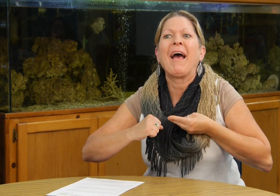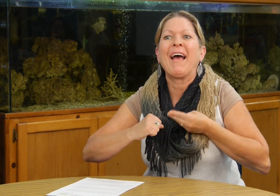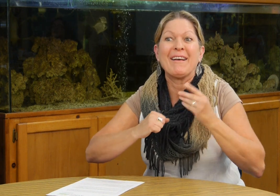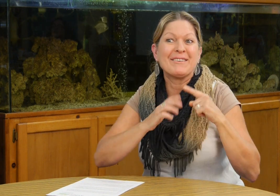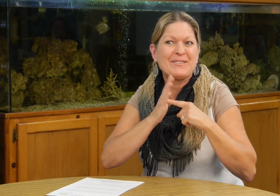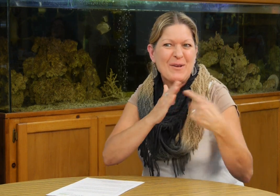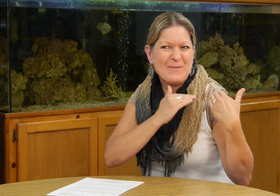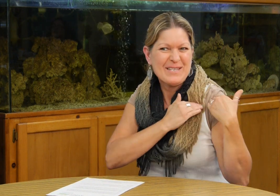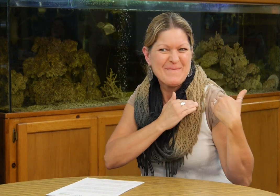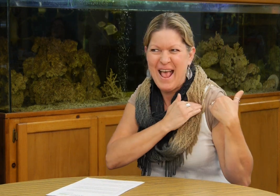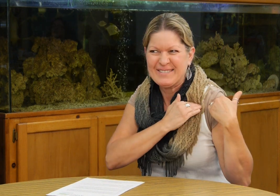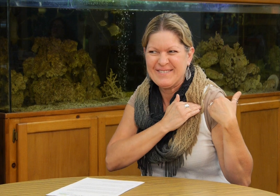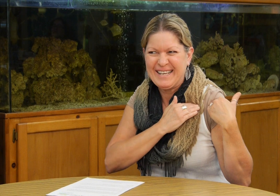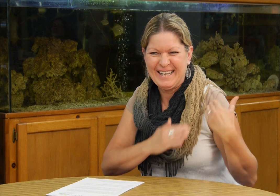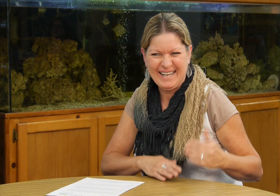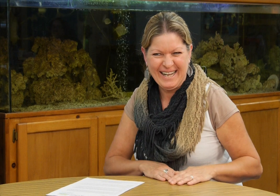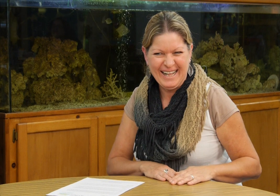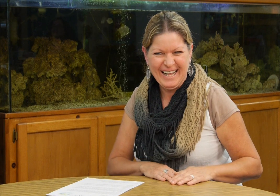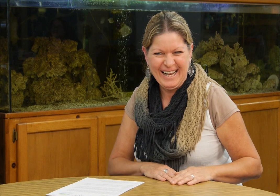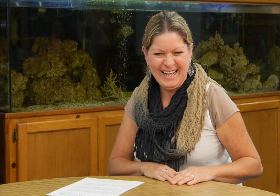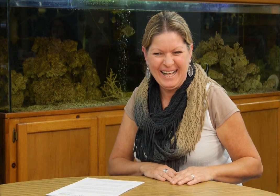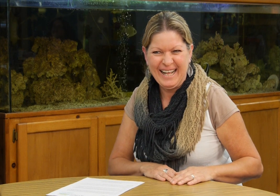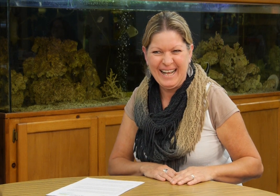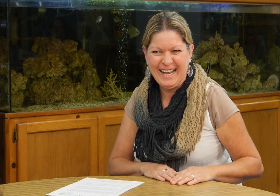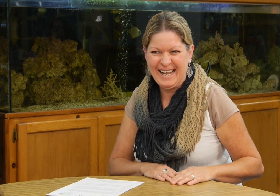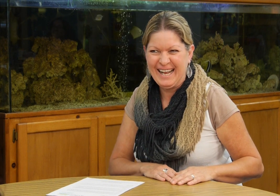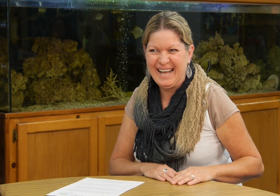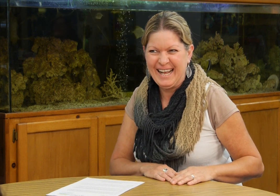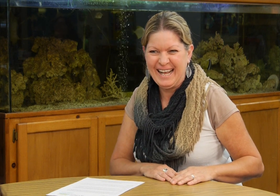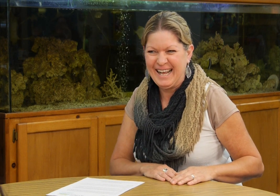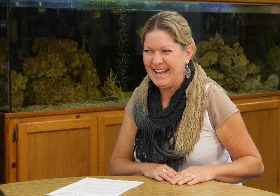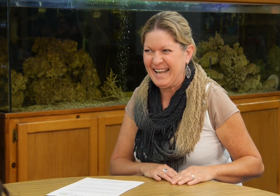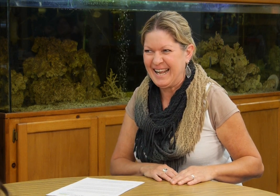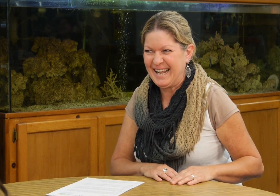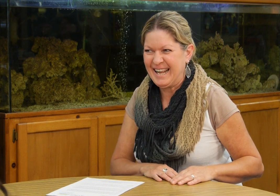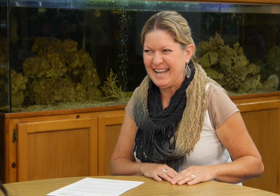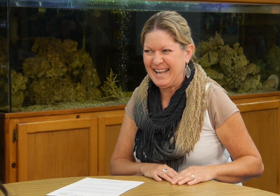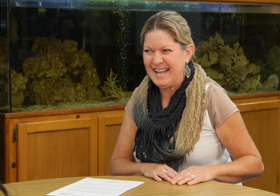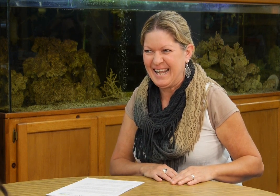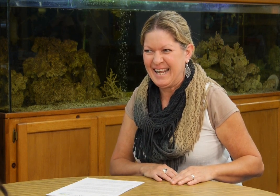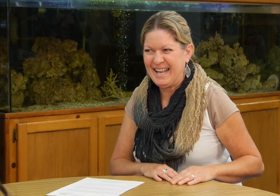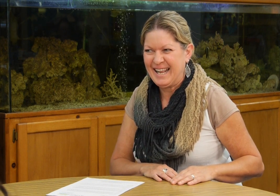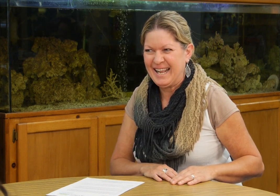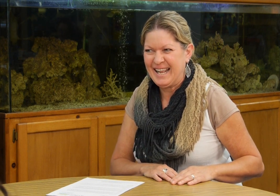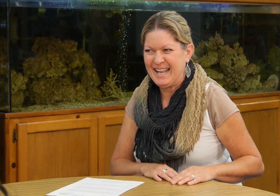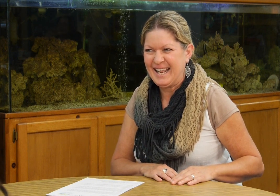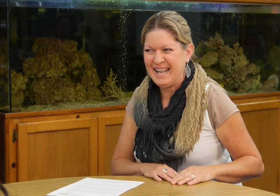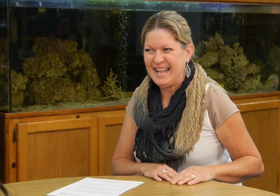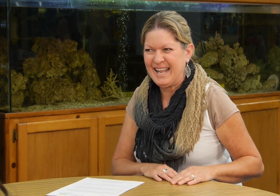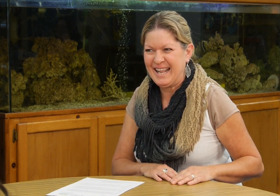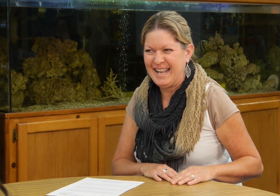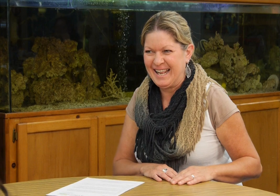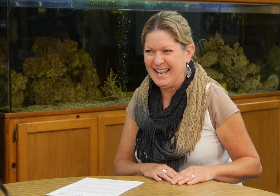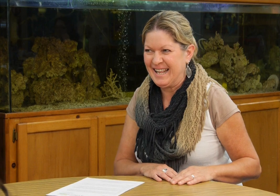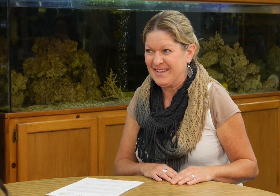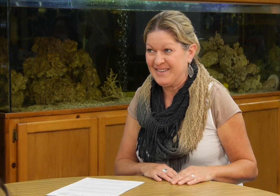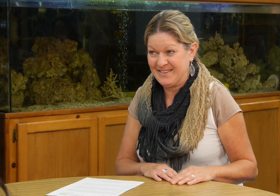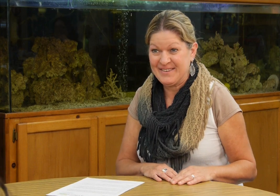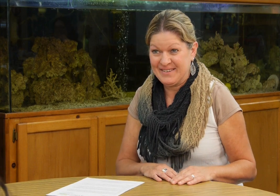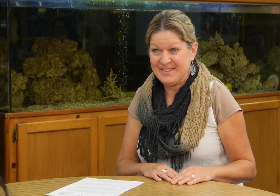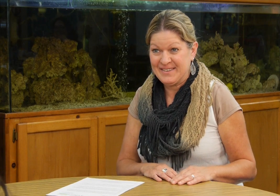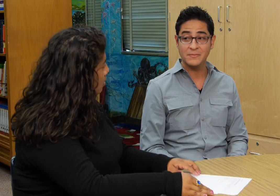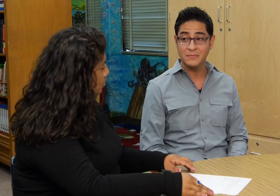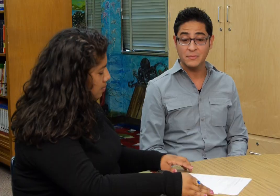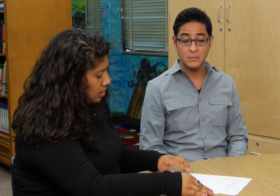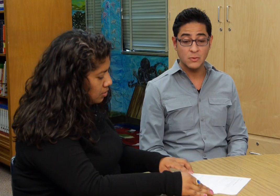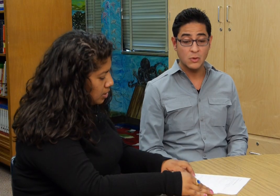llena y la firma se la puede dar a su hijo y que me la entregue mañana está bien para que él también desarrolle el sentido de responsabilidad y me la traiga a clases está